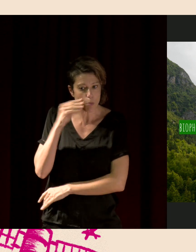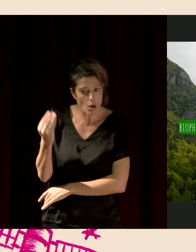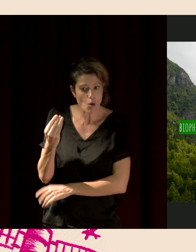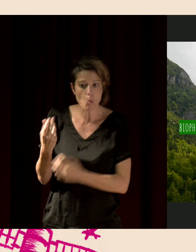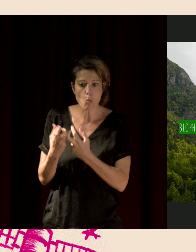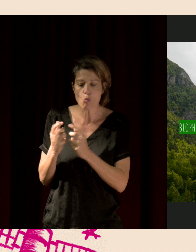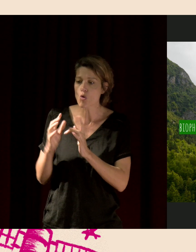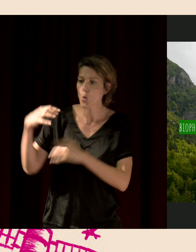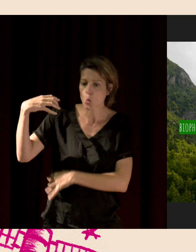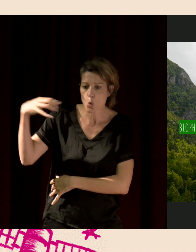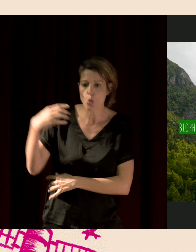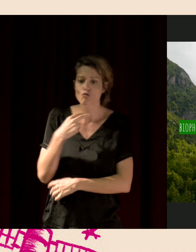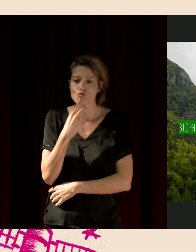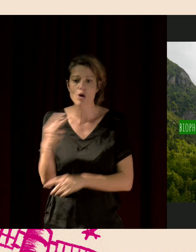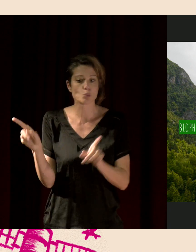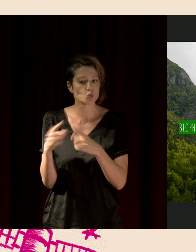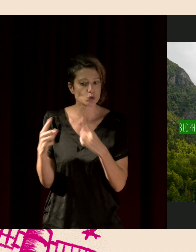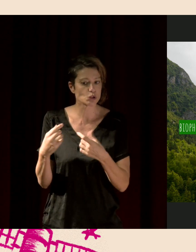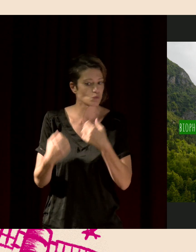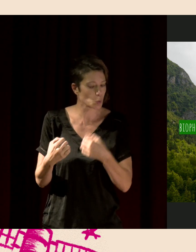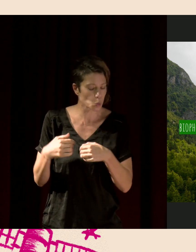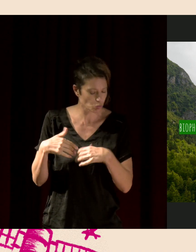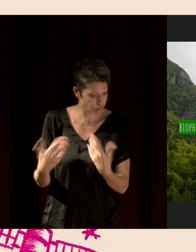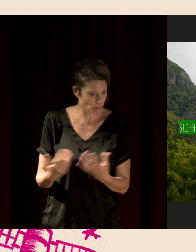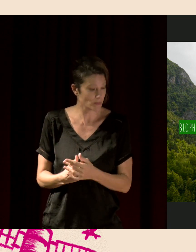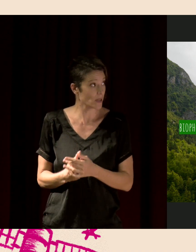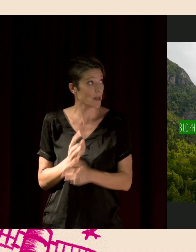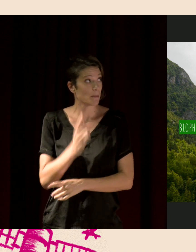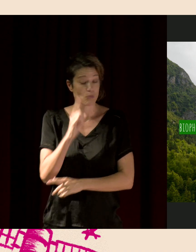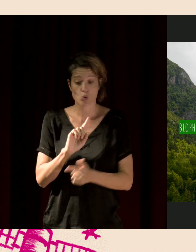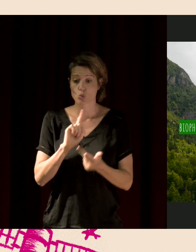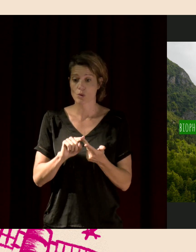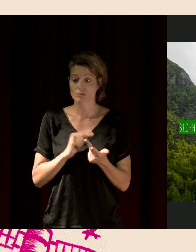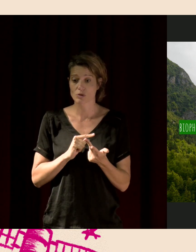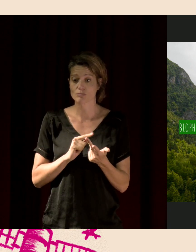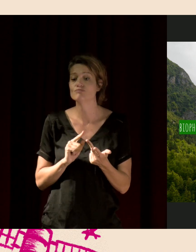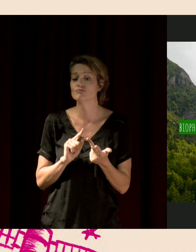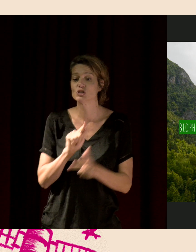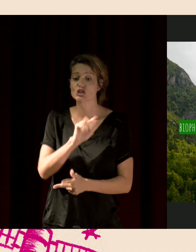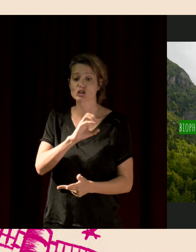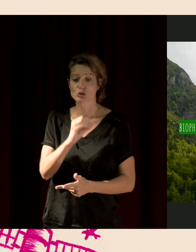voitures, les voix, la musique. Et puis, en haut, on appelle ça la géophonie. sont les sons plutôt